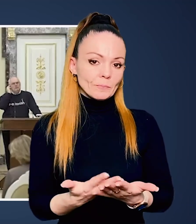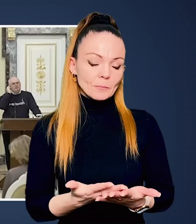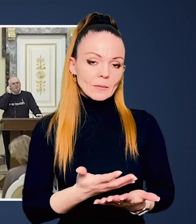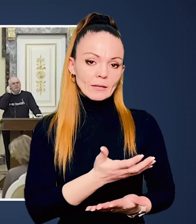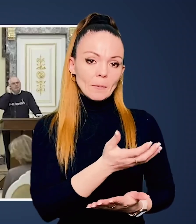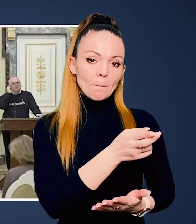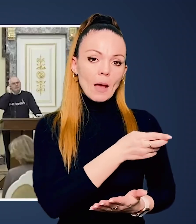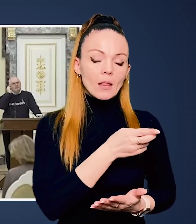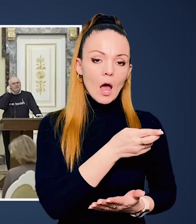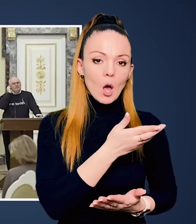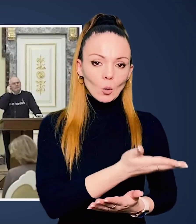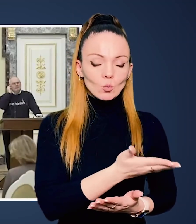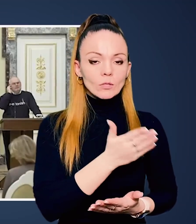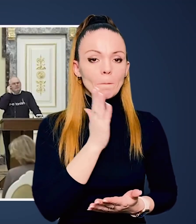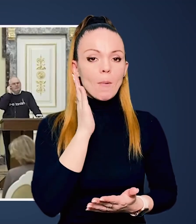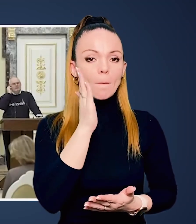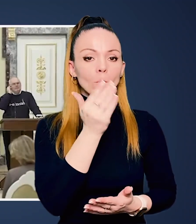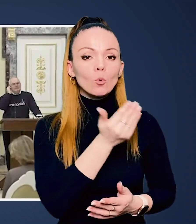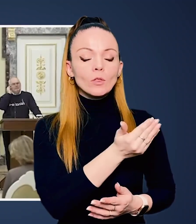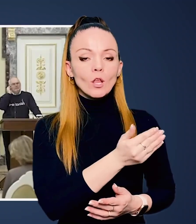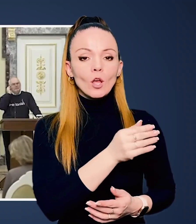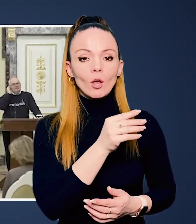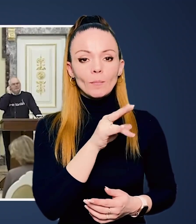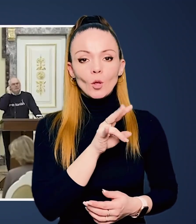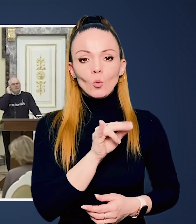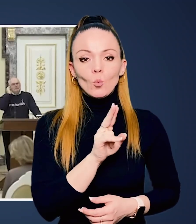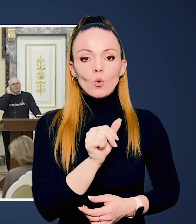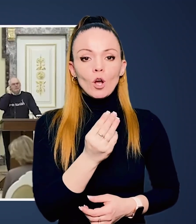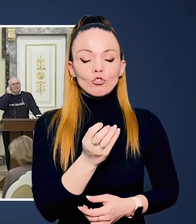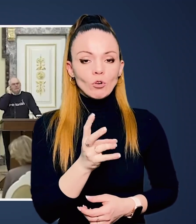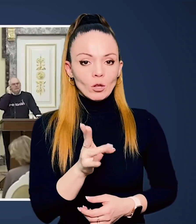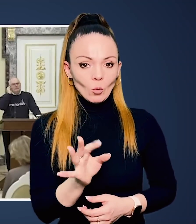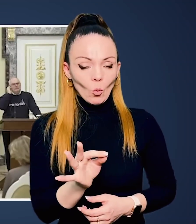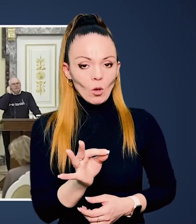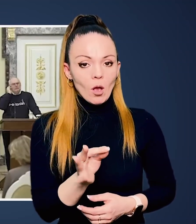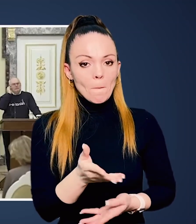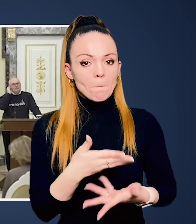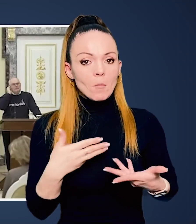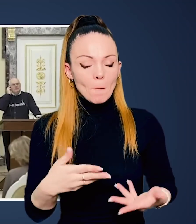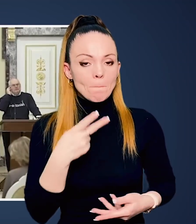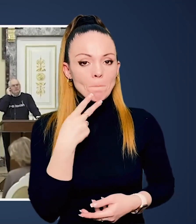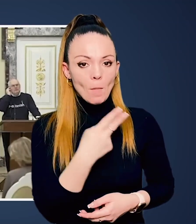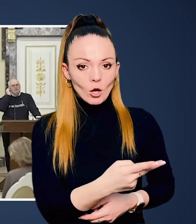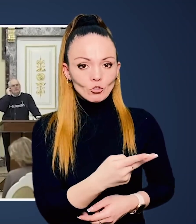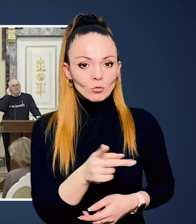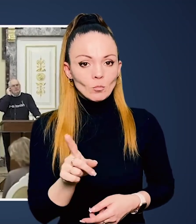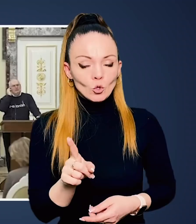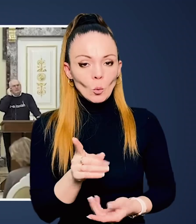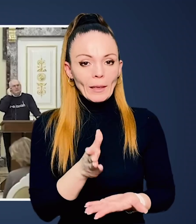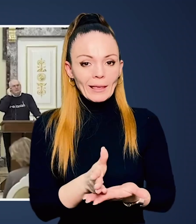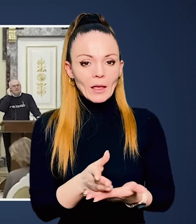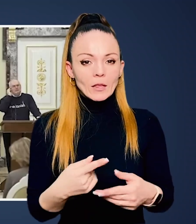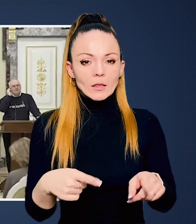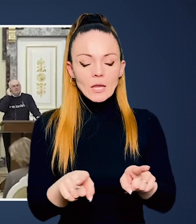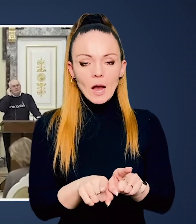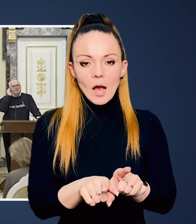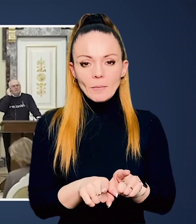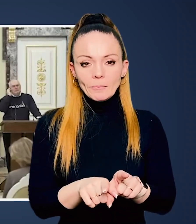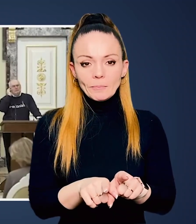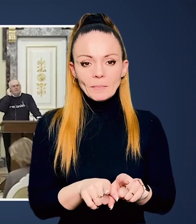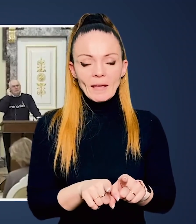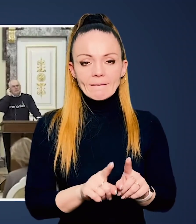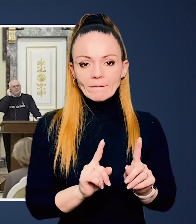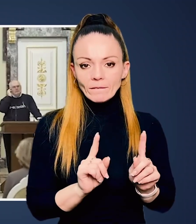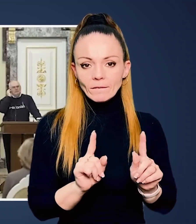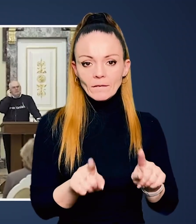якщо взяти Білорусі і майбутнє Лукашенко? Ось ми бачимо,